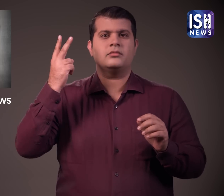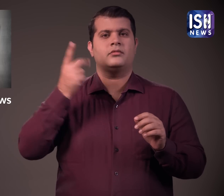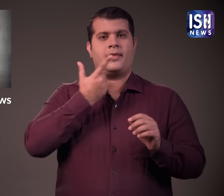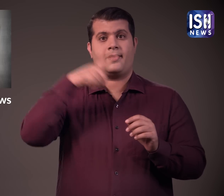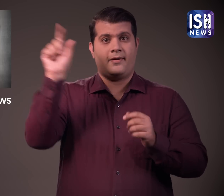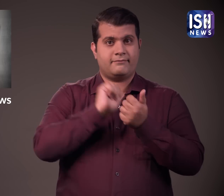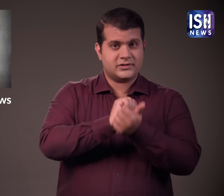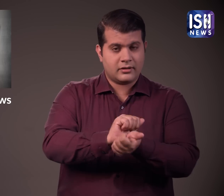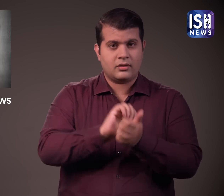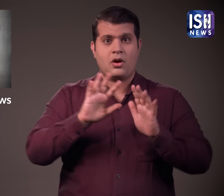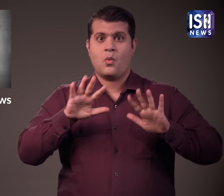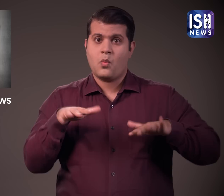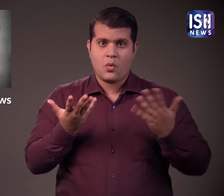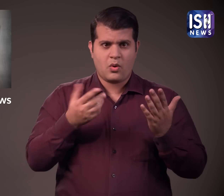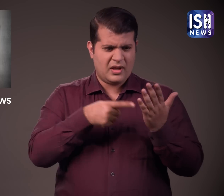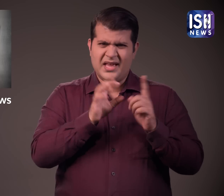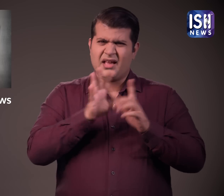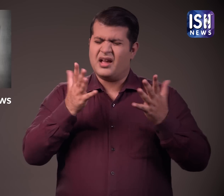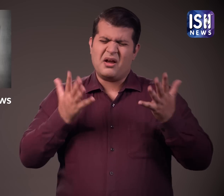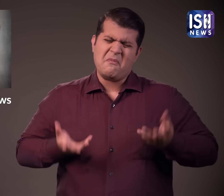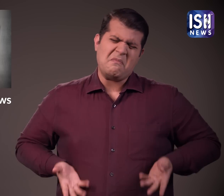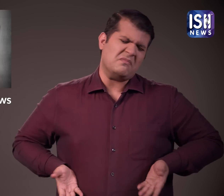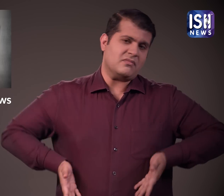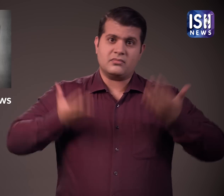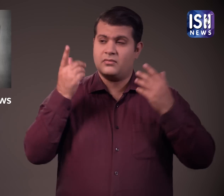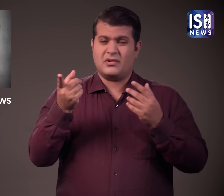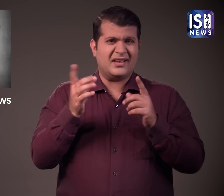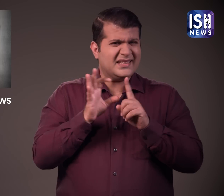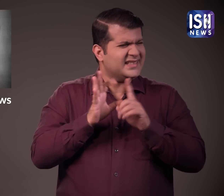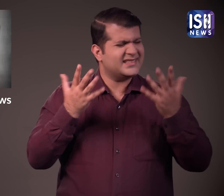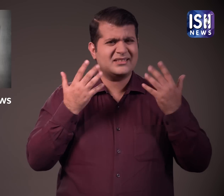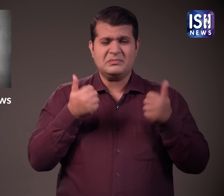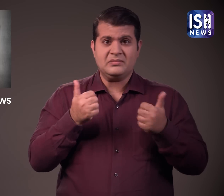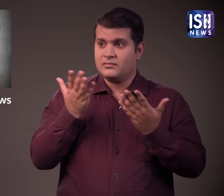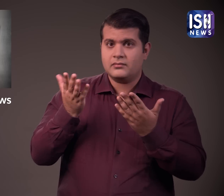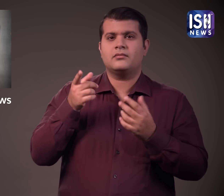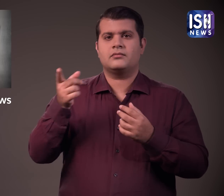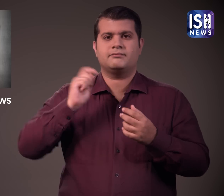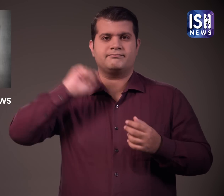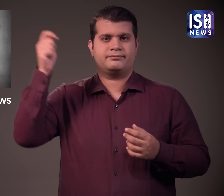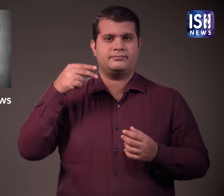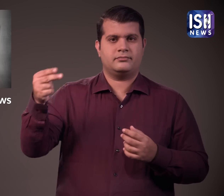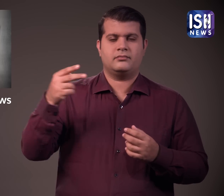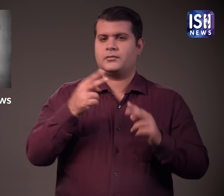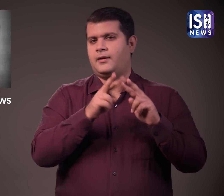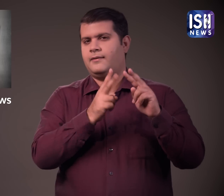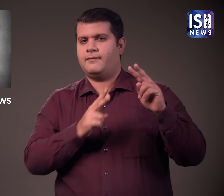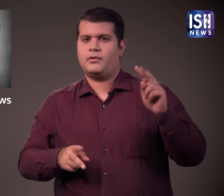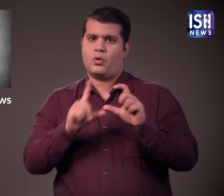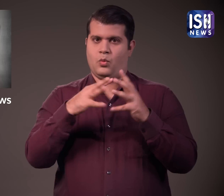घंबीर है तो उन्हें आजीवन कारावास की सजा भी हो सकती है, यदि अपराद की प्रग्रुति अत्यंत जगन्य है तो मृत्य दन दिया जाता है, कानून में अलग